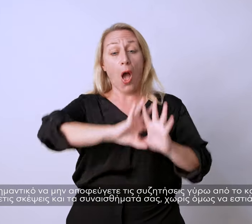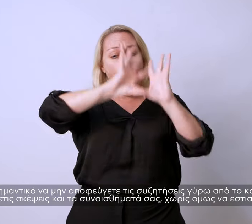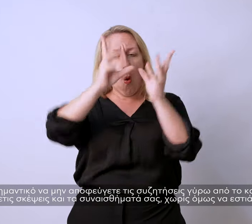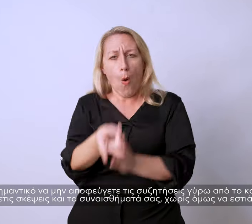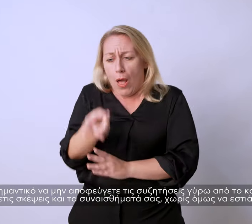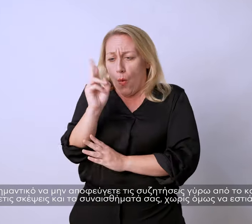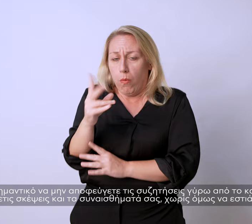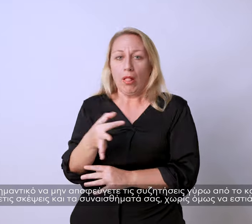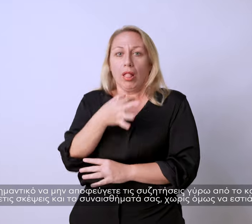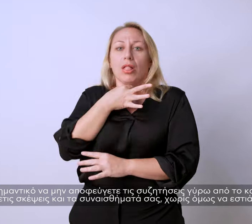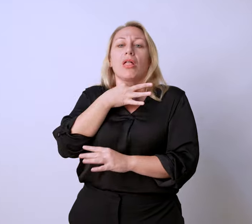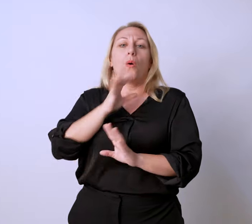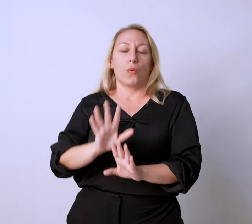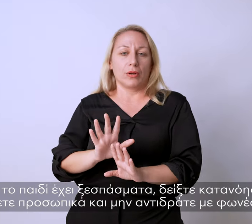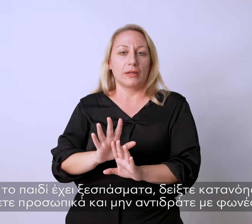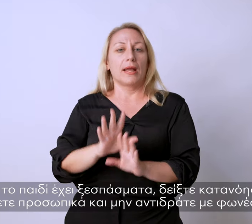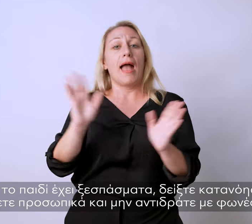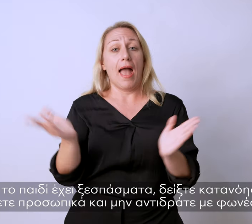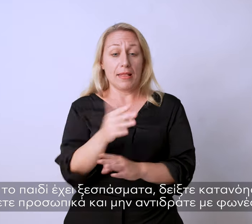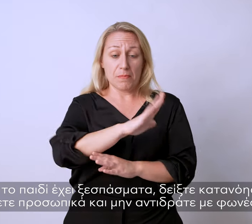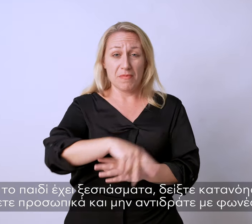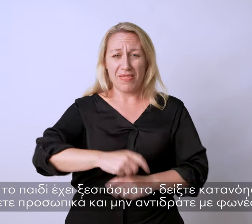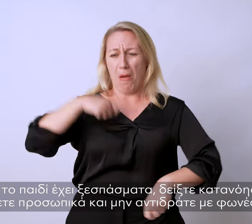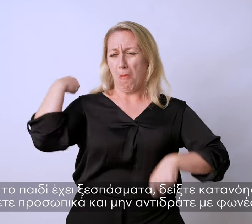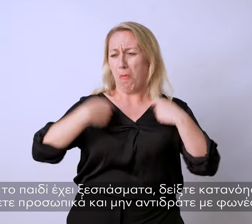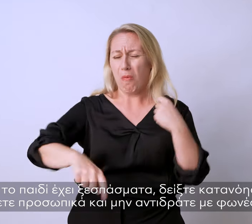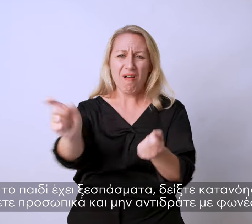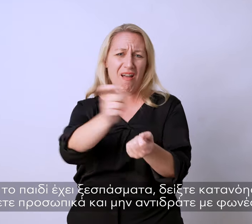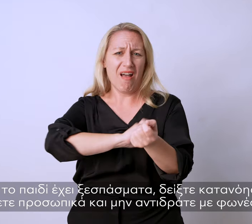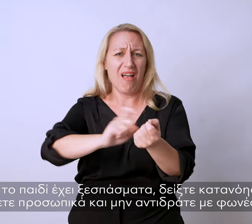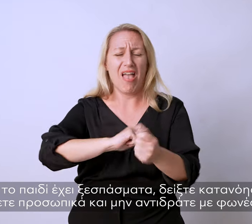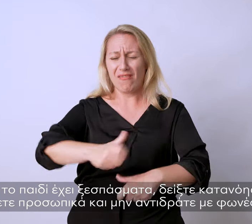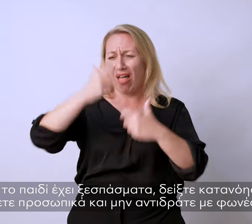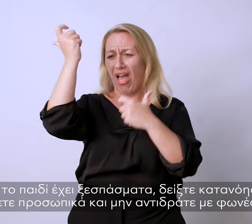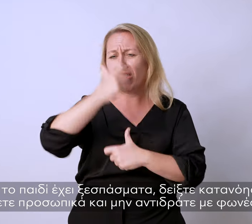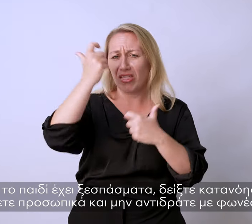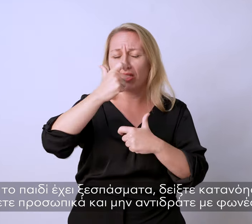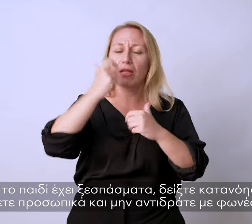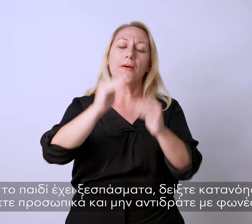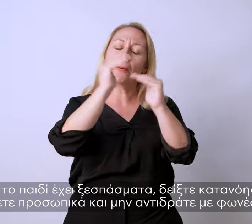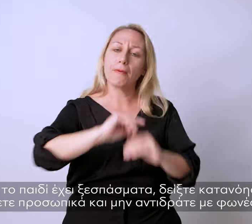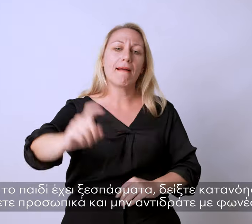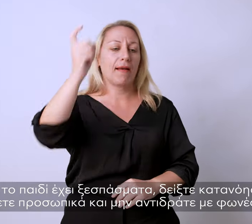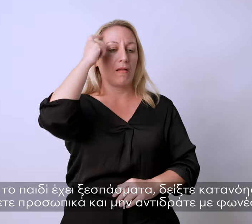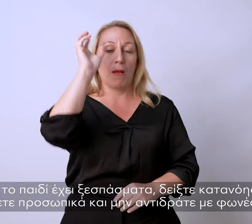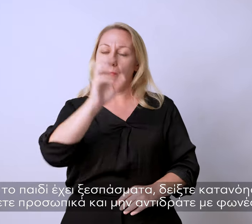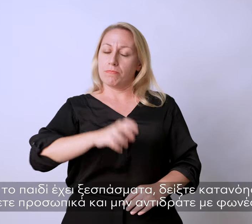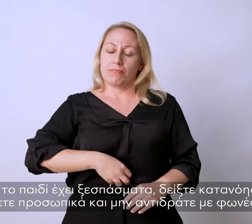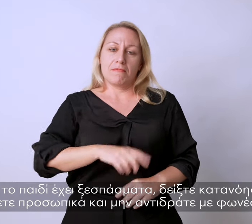εστιάζετε στην απειλή. Αν το παιδί έχει ξεσπάσματα, δείξτε κατανόηση. Μην το παίρνετε προσωπικά και μην αντιδράτε με